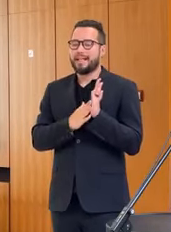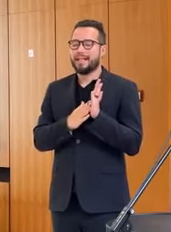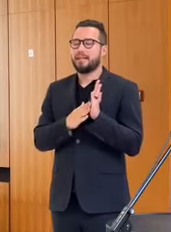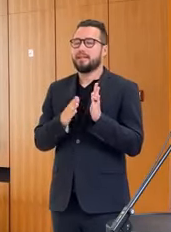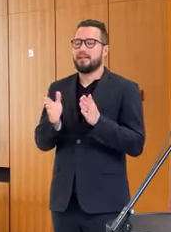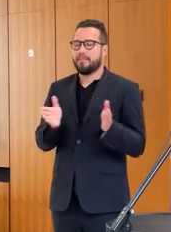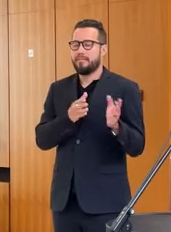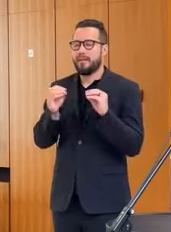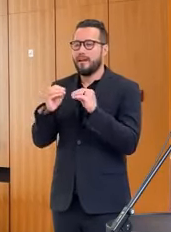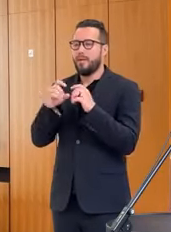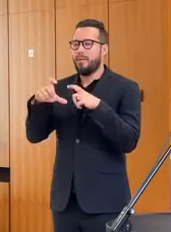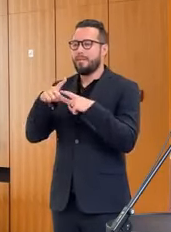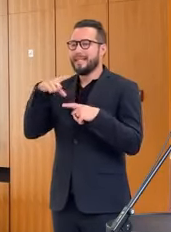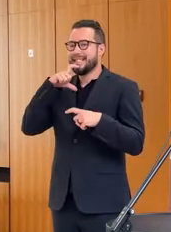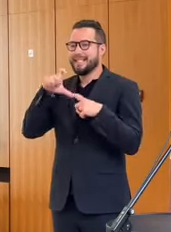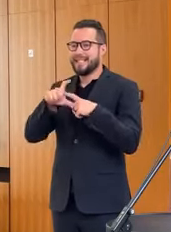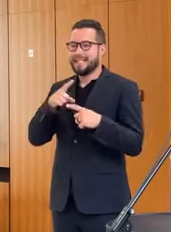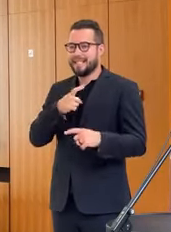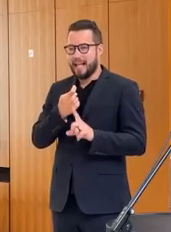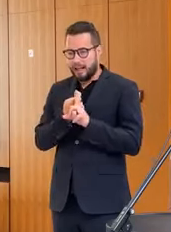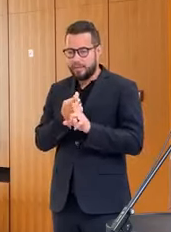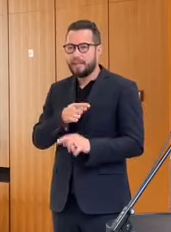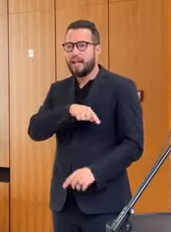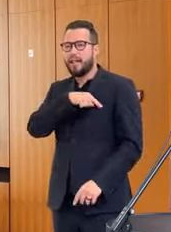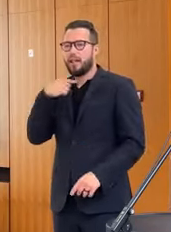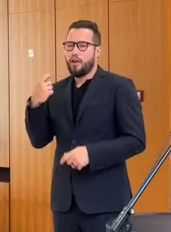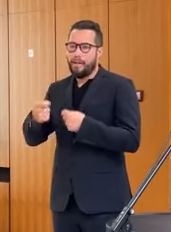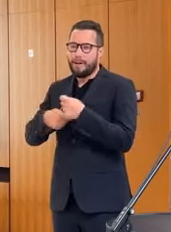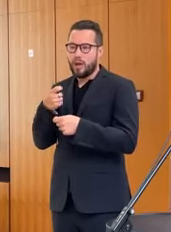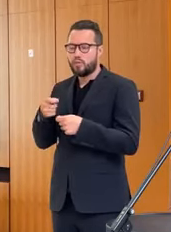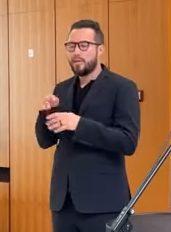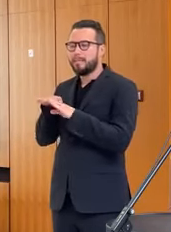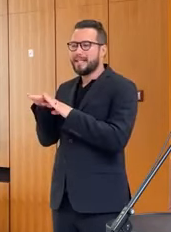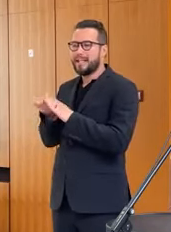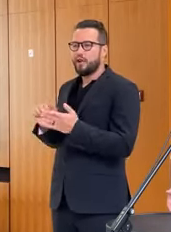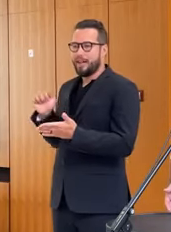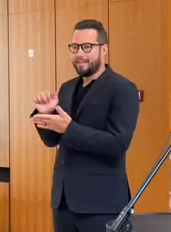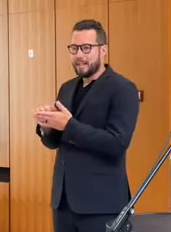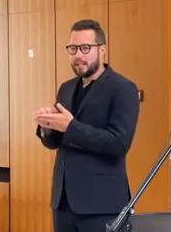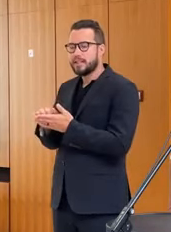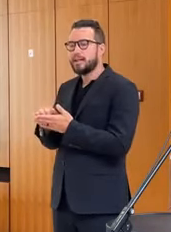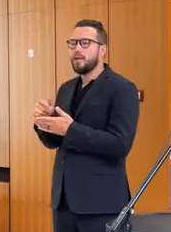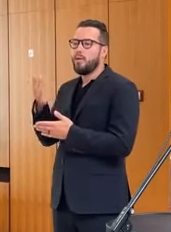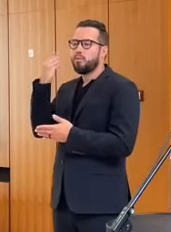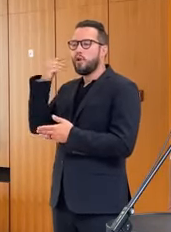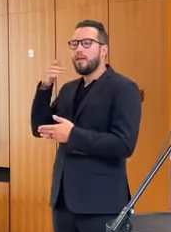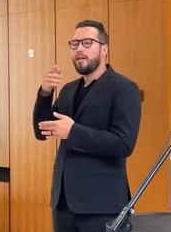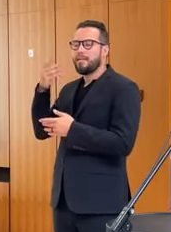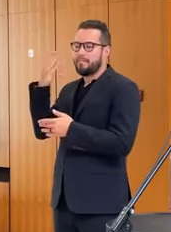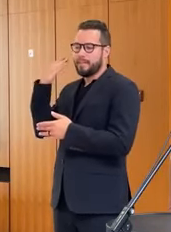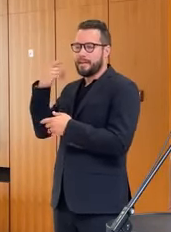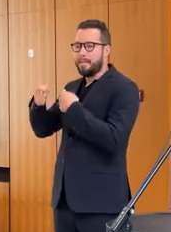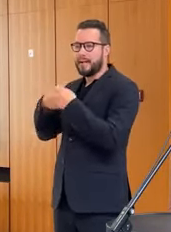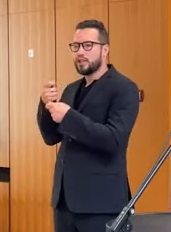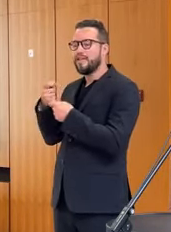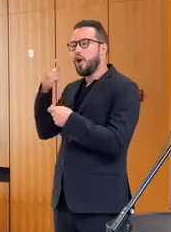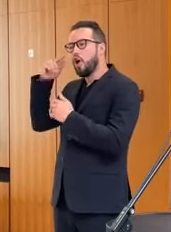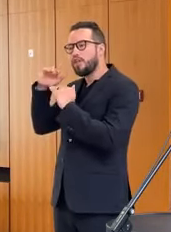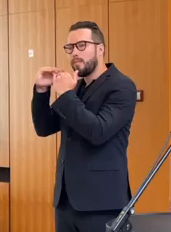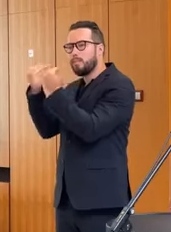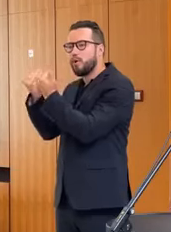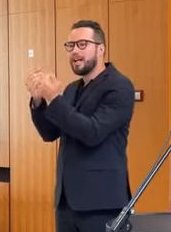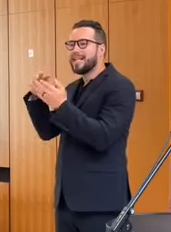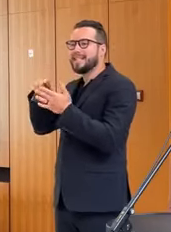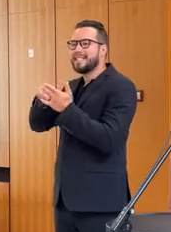pôsobí na ministerstvej investícii, viedol odbor stratégie. Mali sme aj v minulosti na tomto